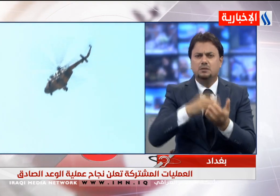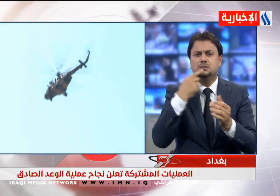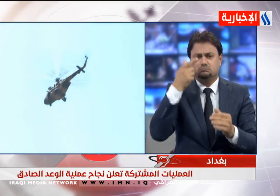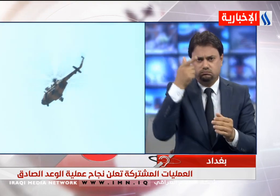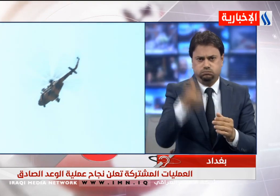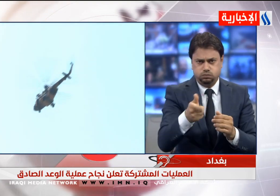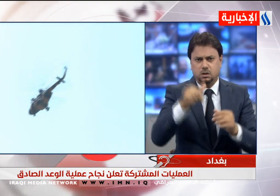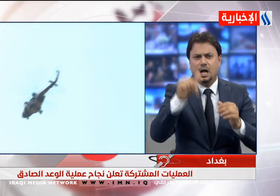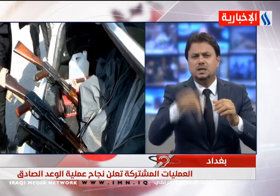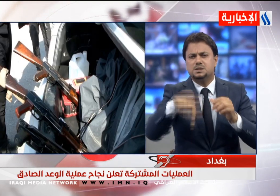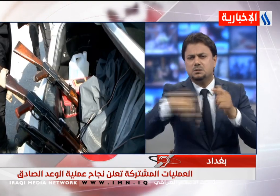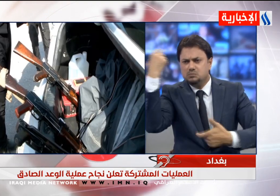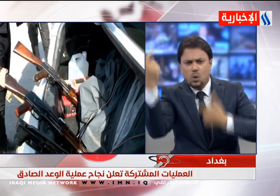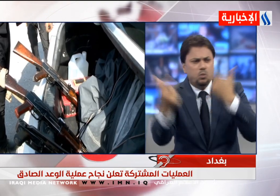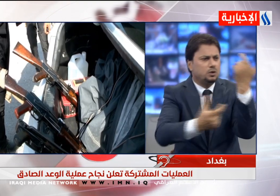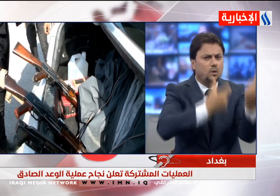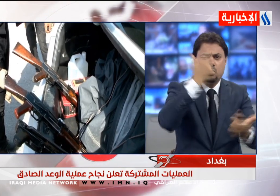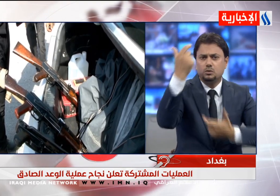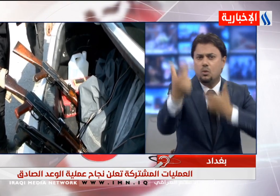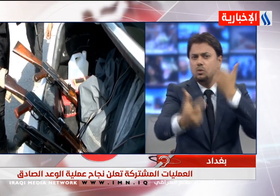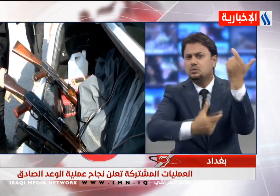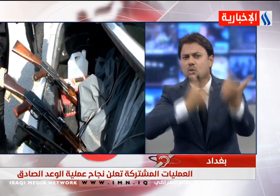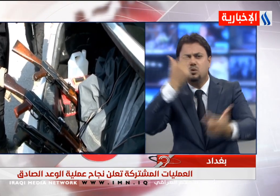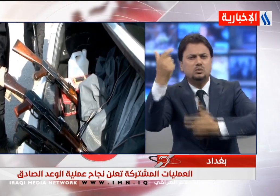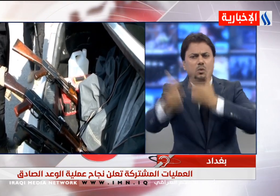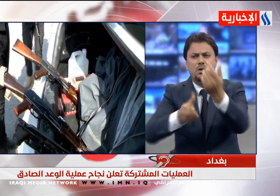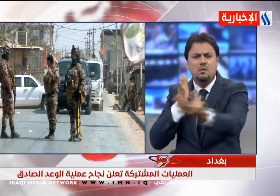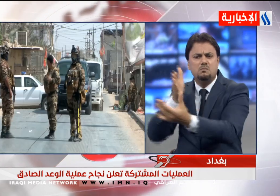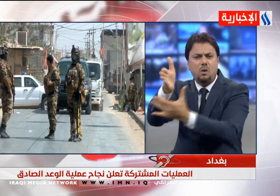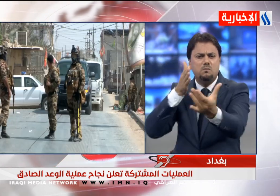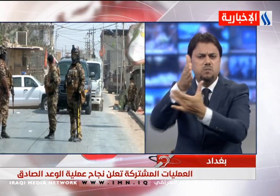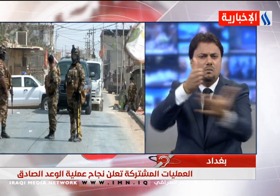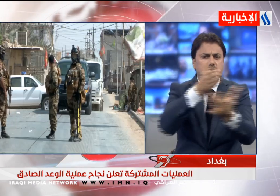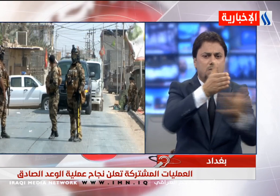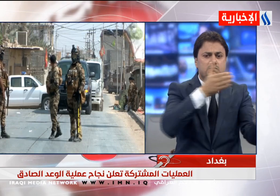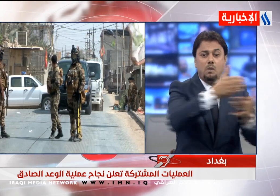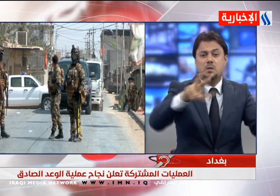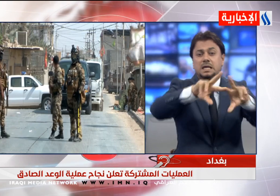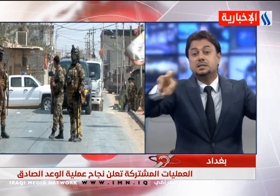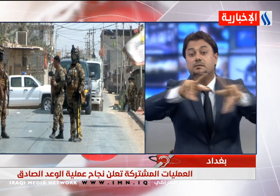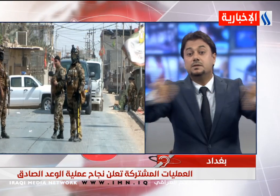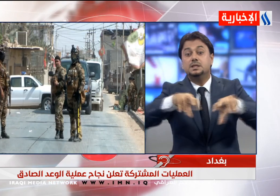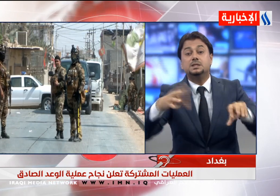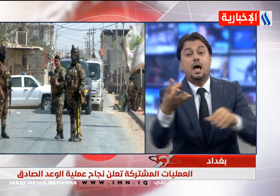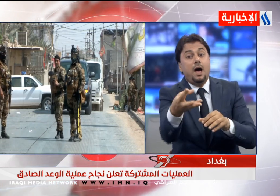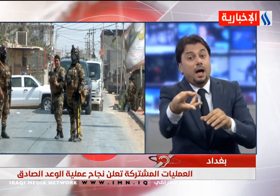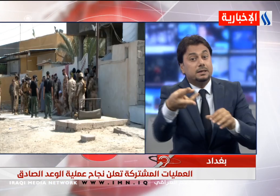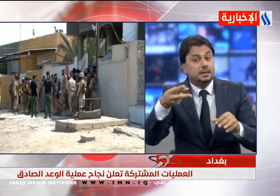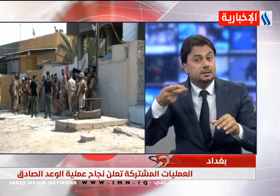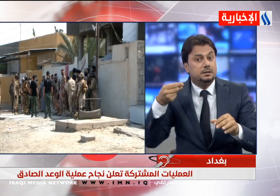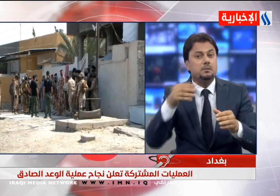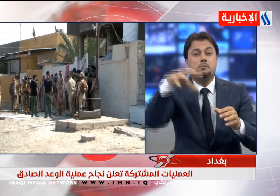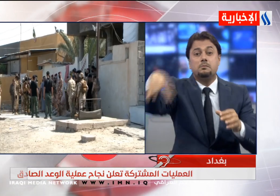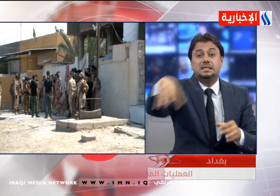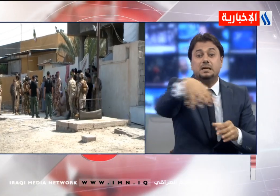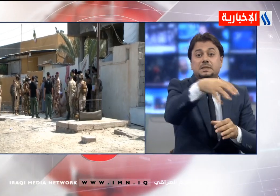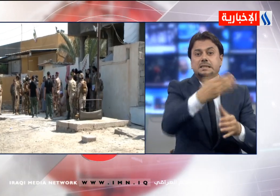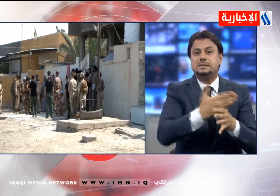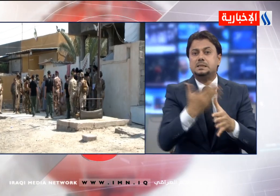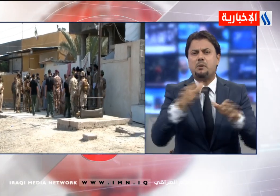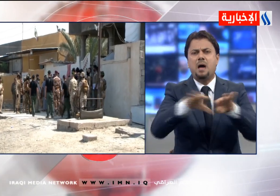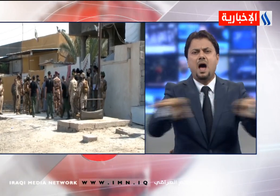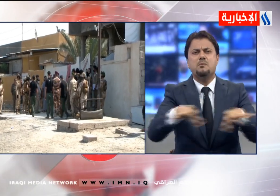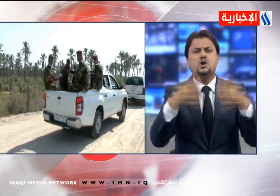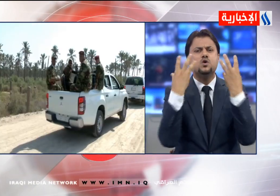باشرت عملية أمنية لغرض مداهمة وتفتيش عدد من المناطق في المحافظة لتعزيز الأمن